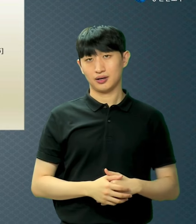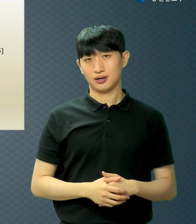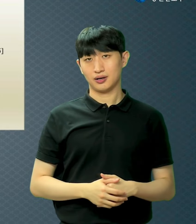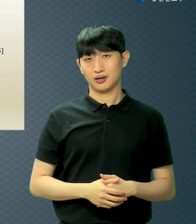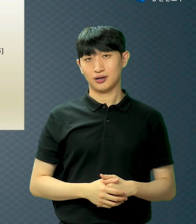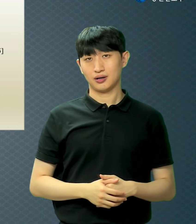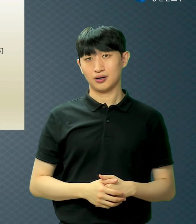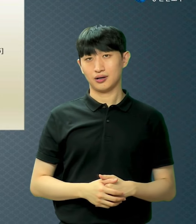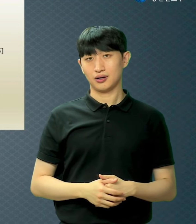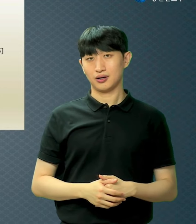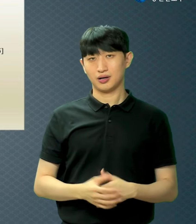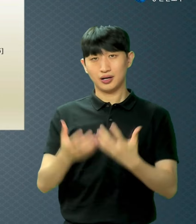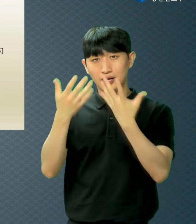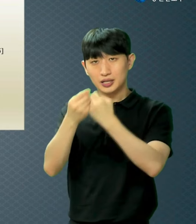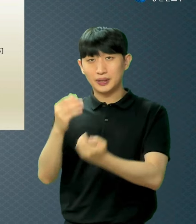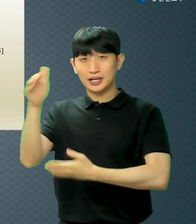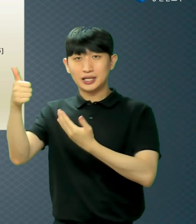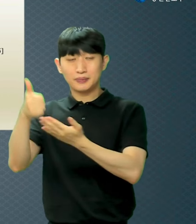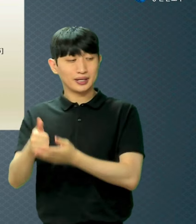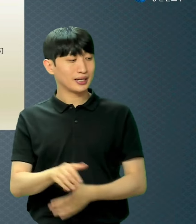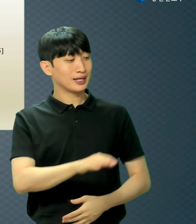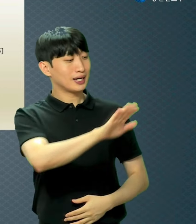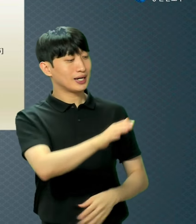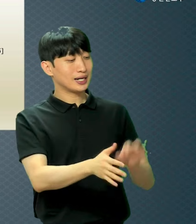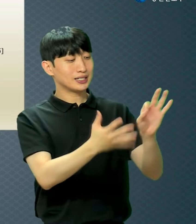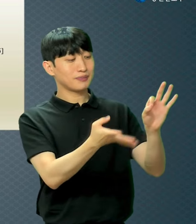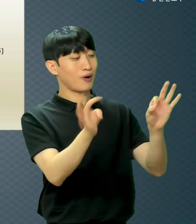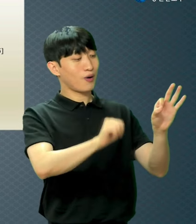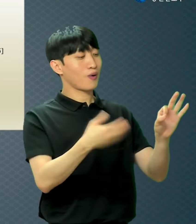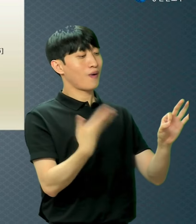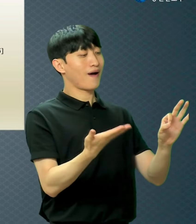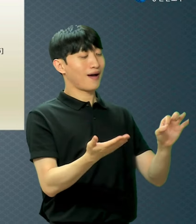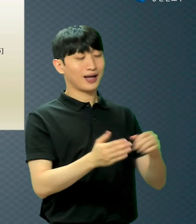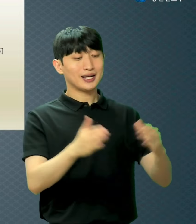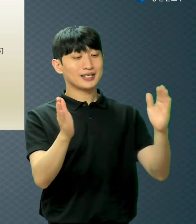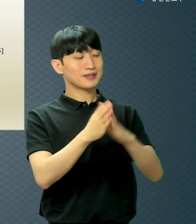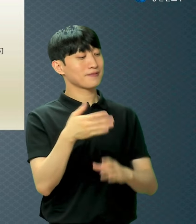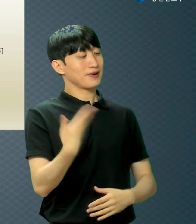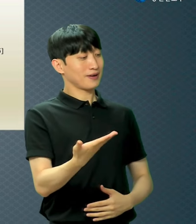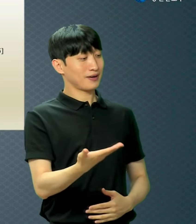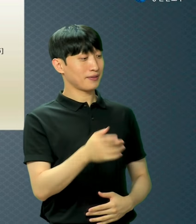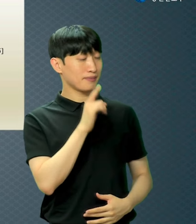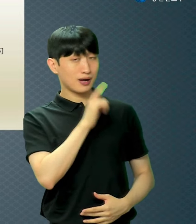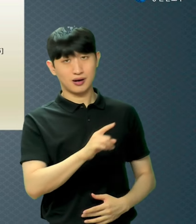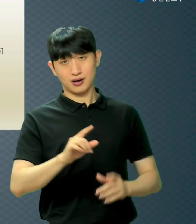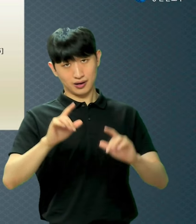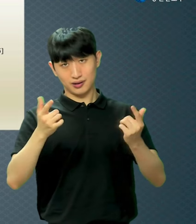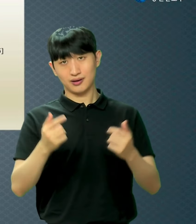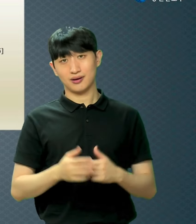10억을 갖고 오라고 그래요 집을 몇 채를 갖고 오라고 그래요 교회당에서 늙어 죽으라고 그래요